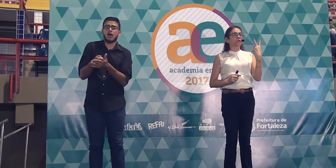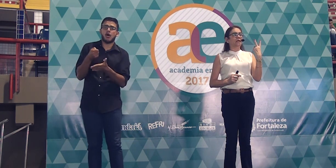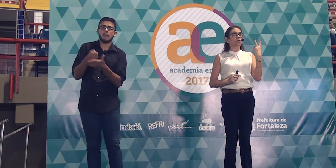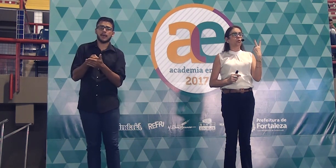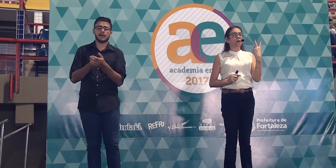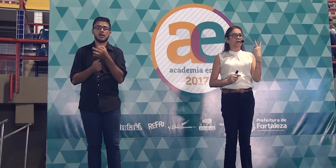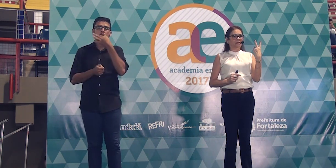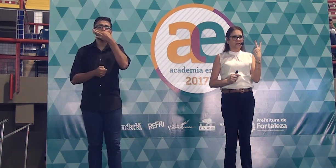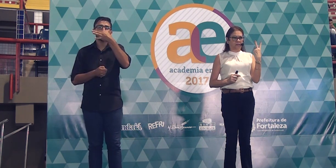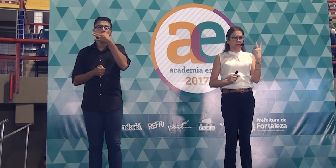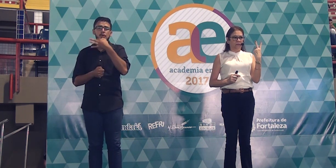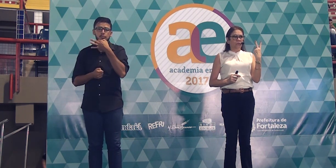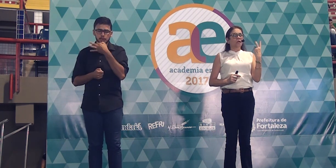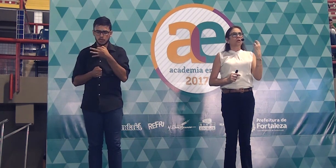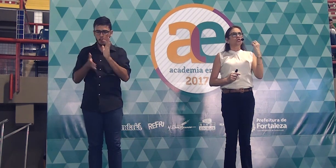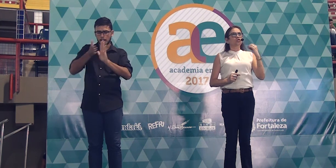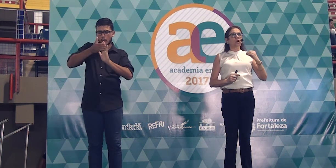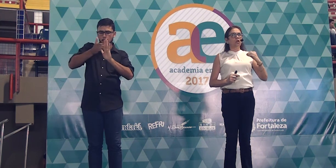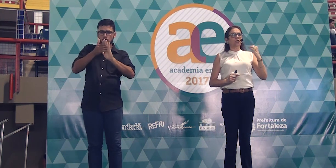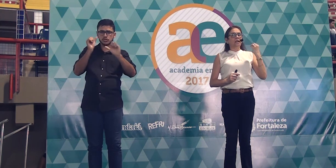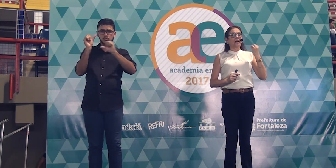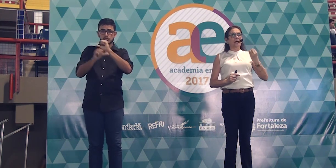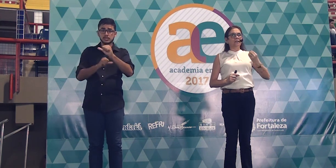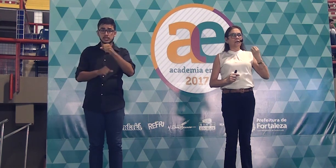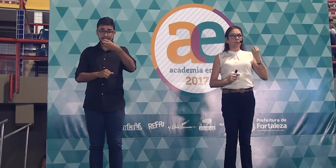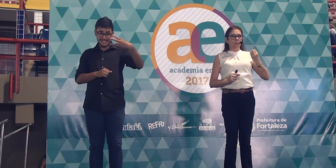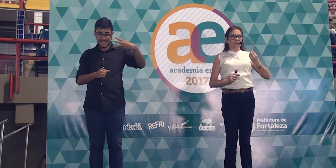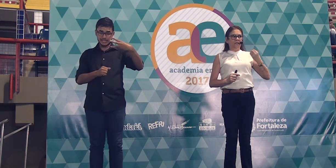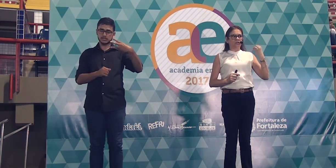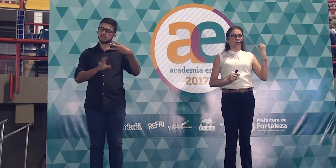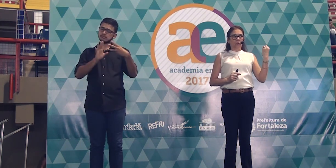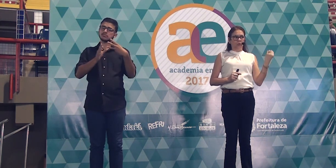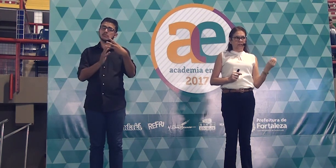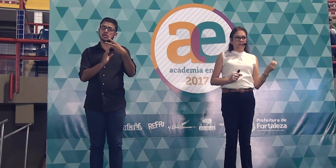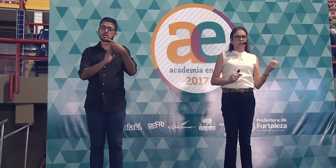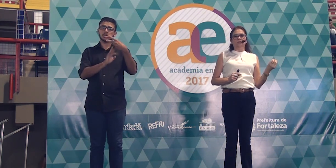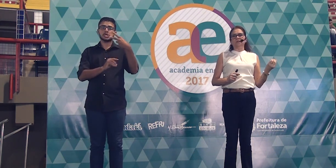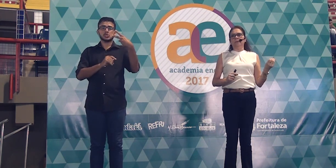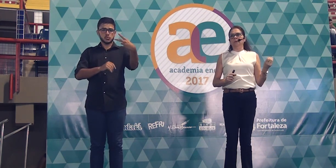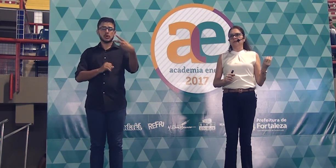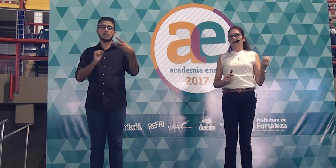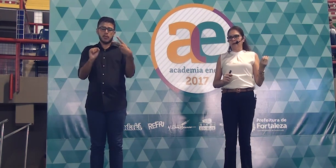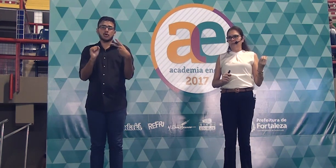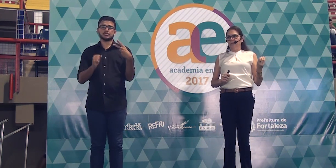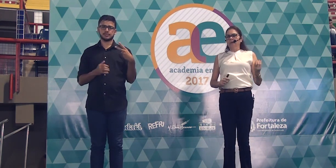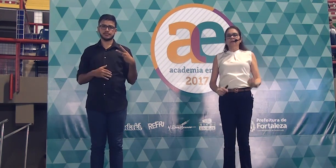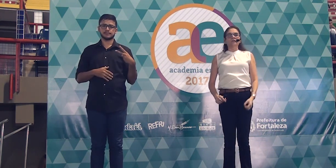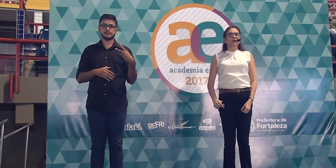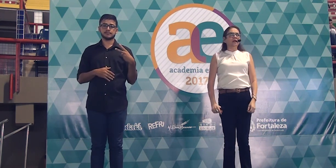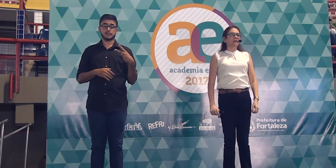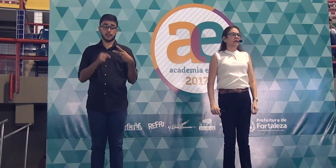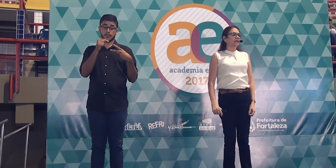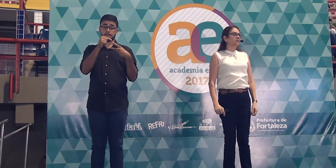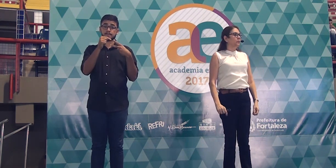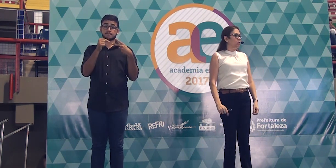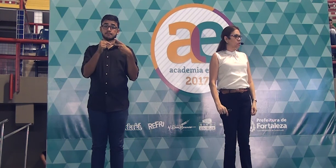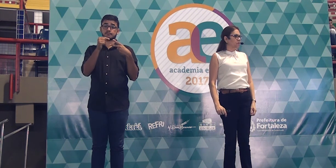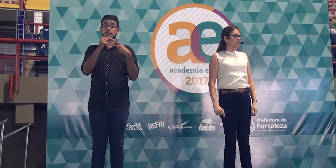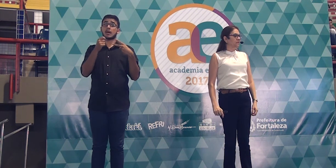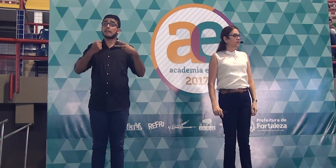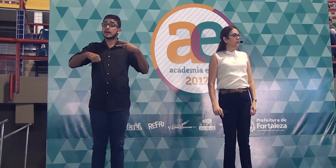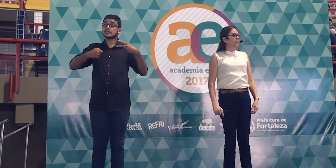Você pode botar duas. Só que cada uma das duas que você puser, deverá ter